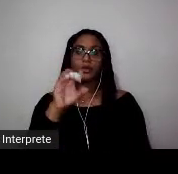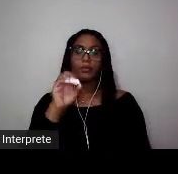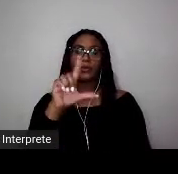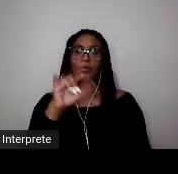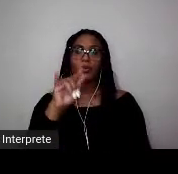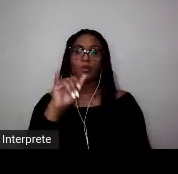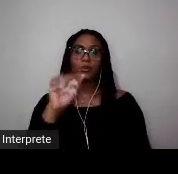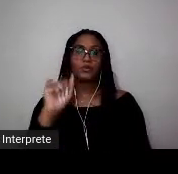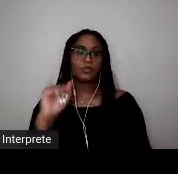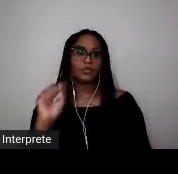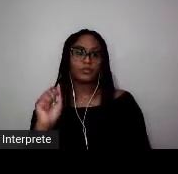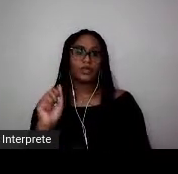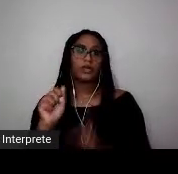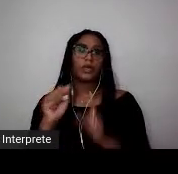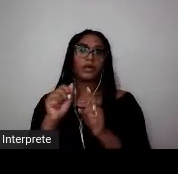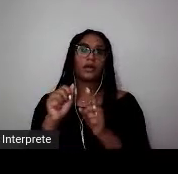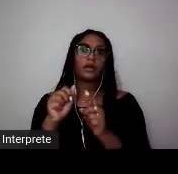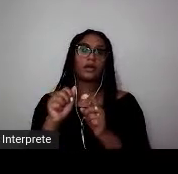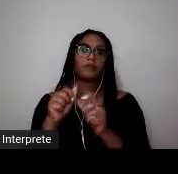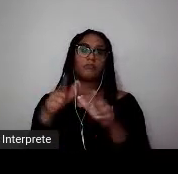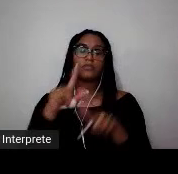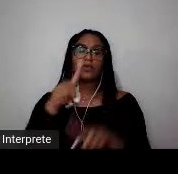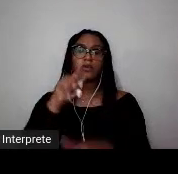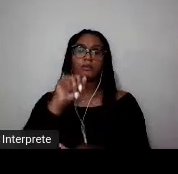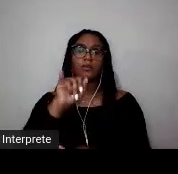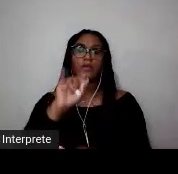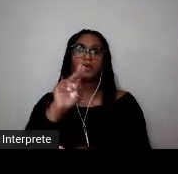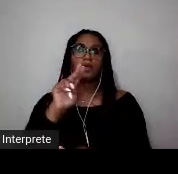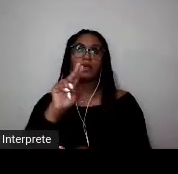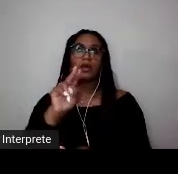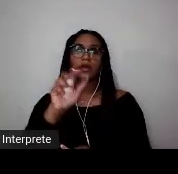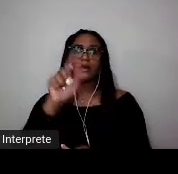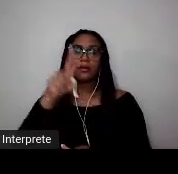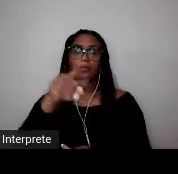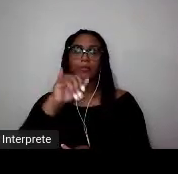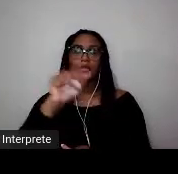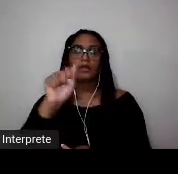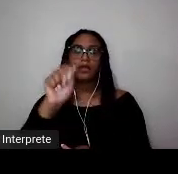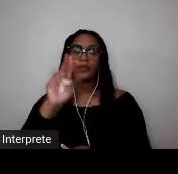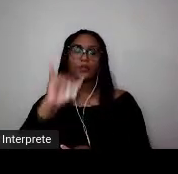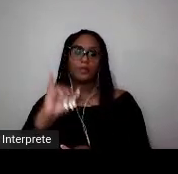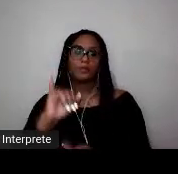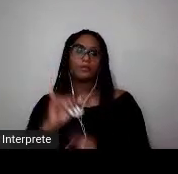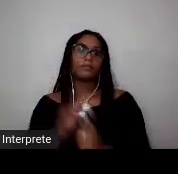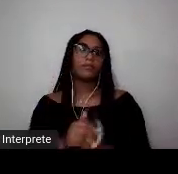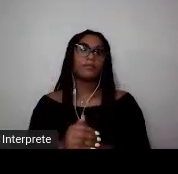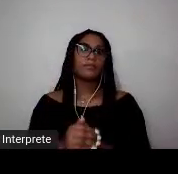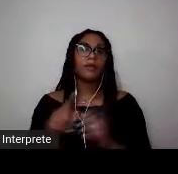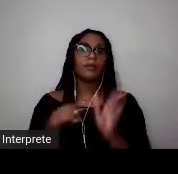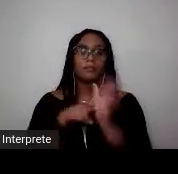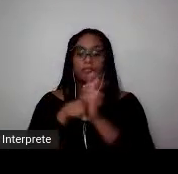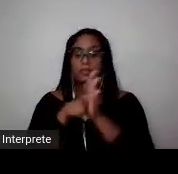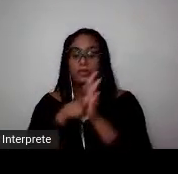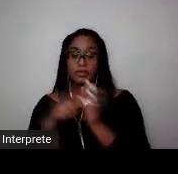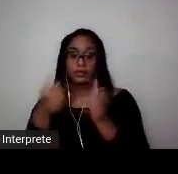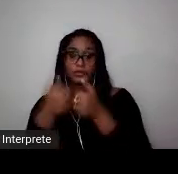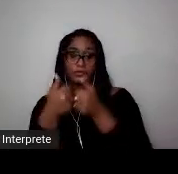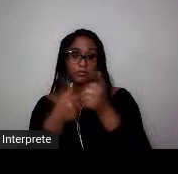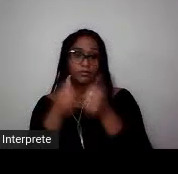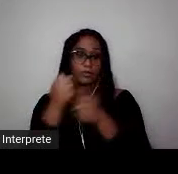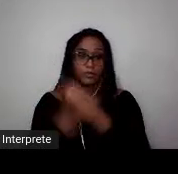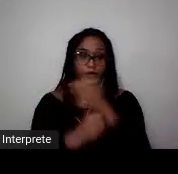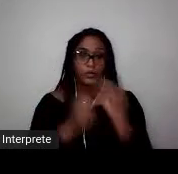no programa de pós-graduação em Antropologia Social. Pesquiso desde os anos 2010, sou futebol praticado por mulheres